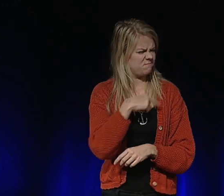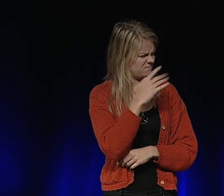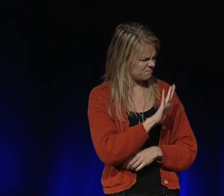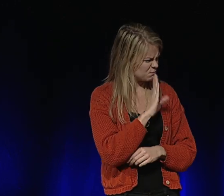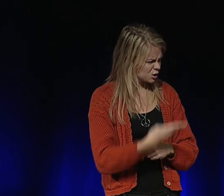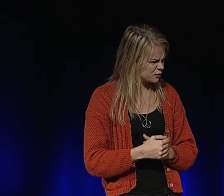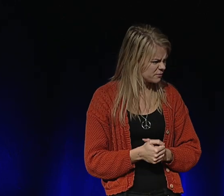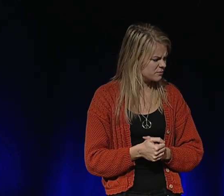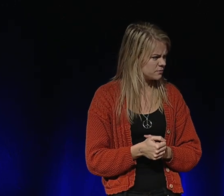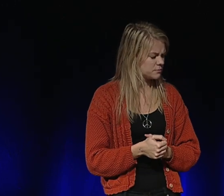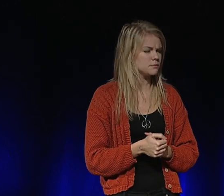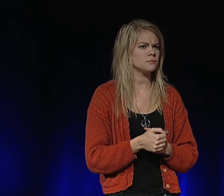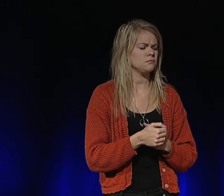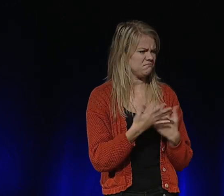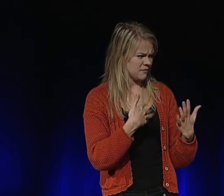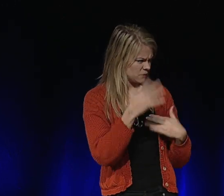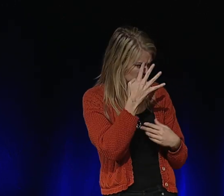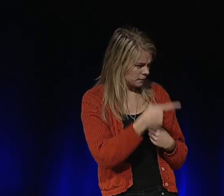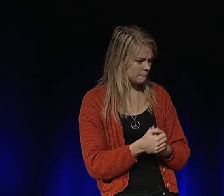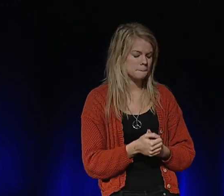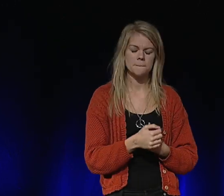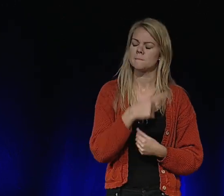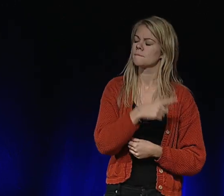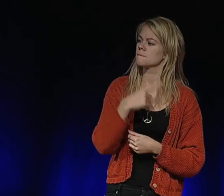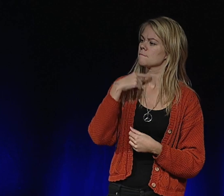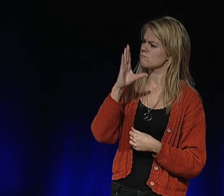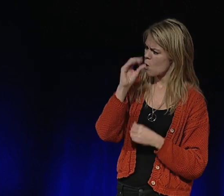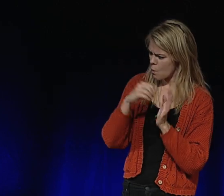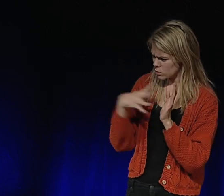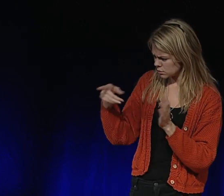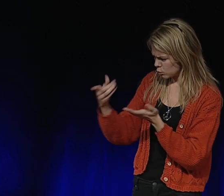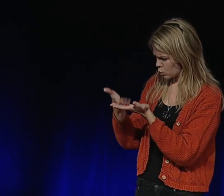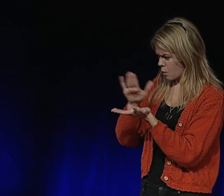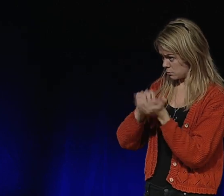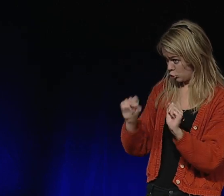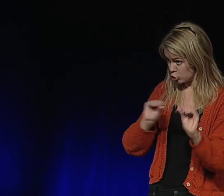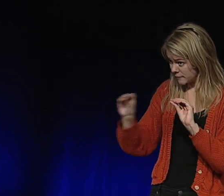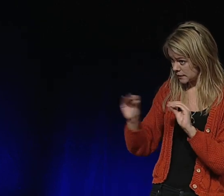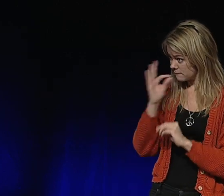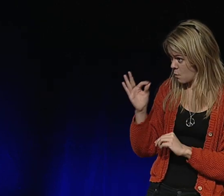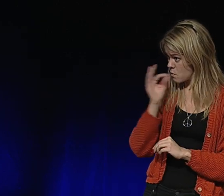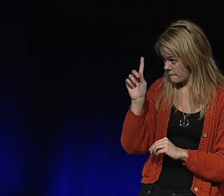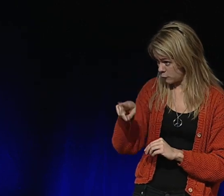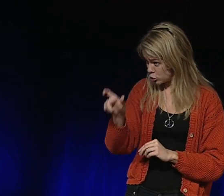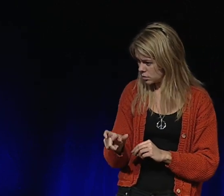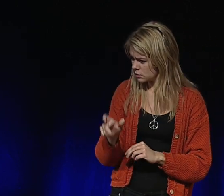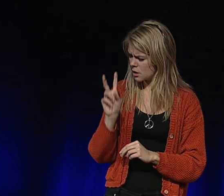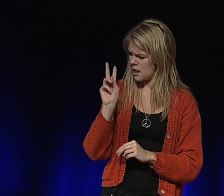Jag sa nej. Undrade givetvis varför jag skulle behöva det. Svaret kom, ja för tolken ska jag väl